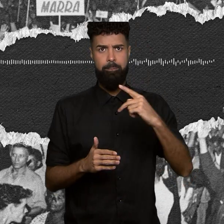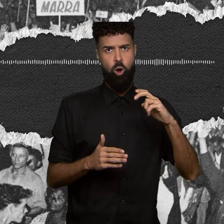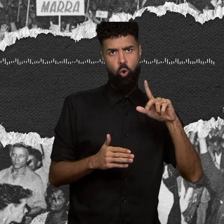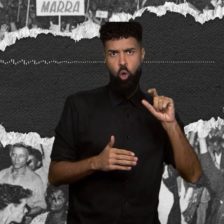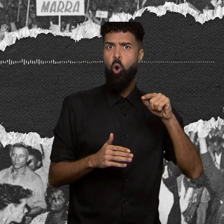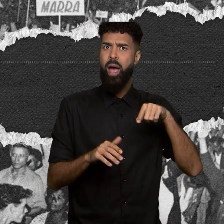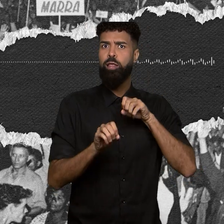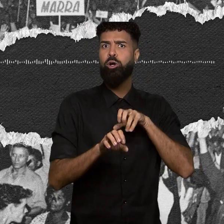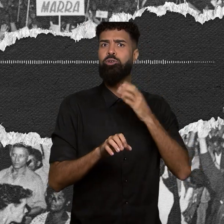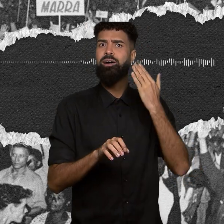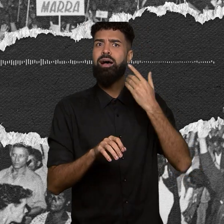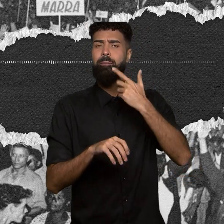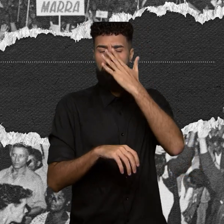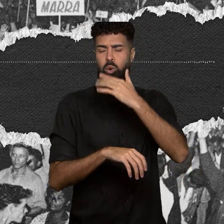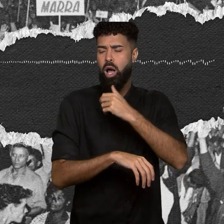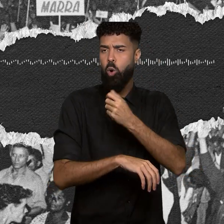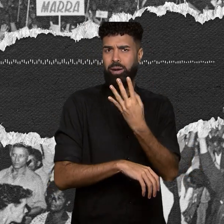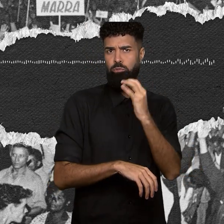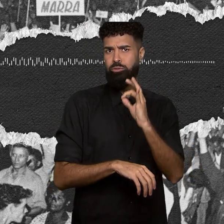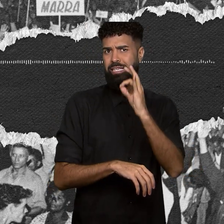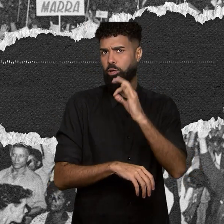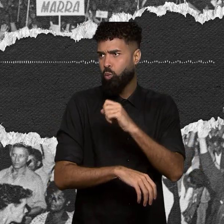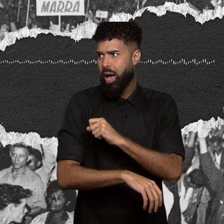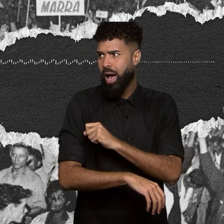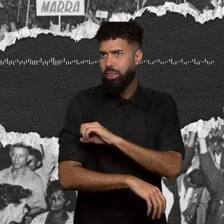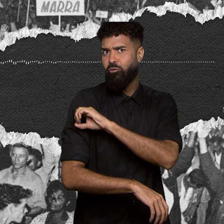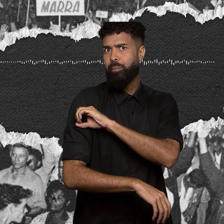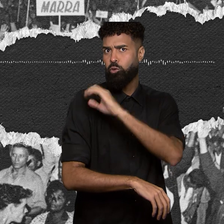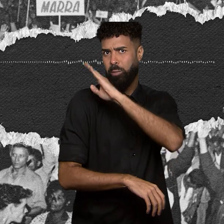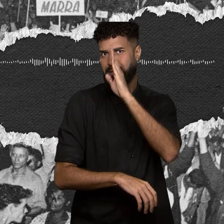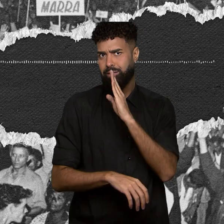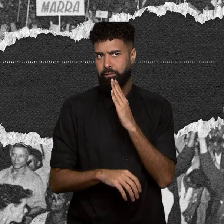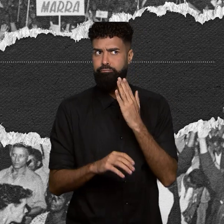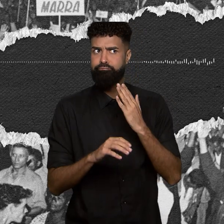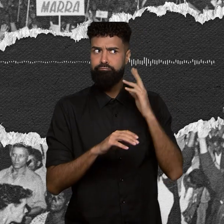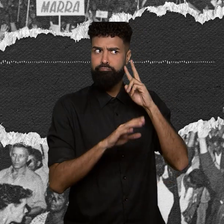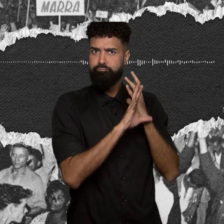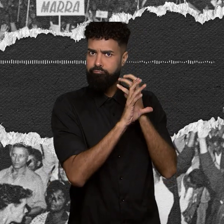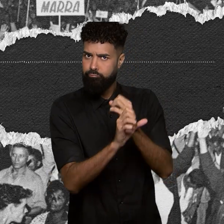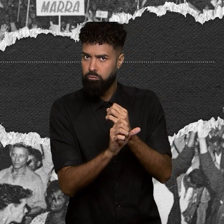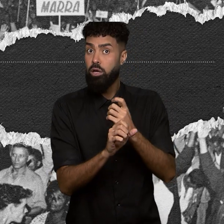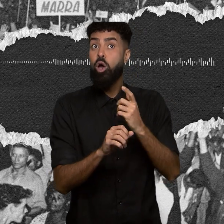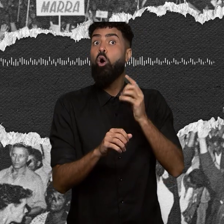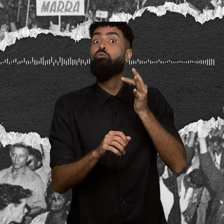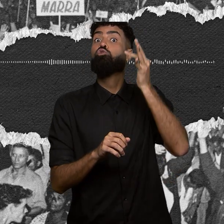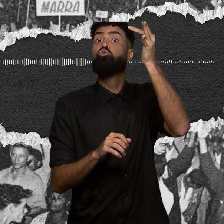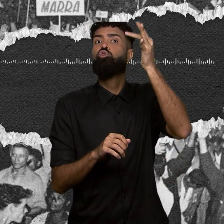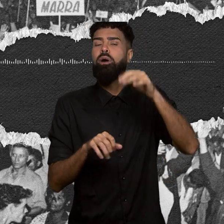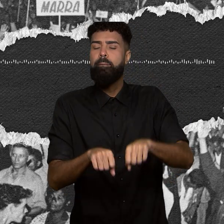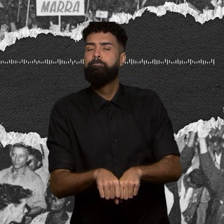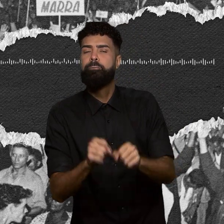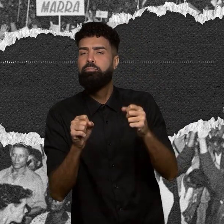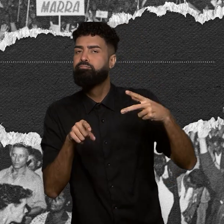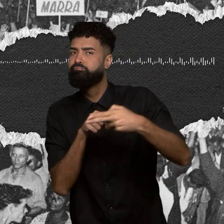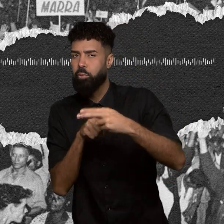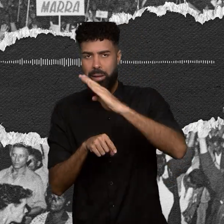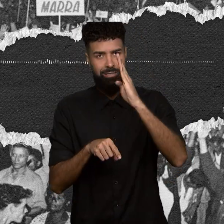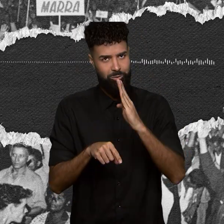1960 na história de mais um futuro interrompido do Brasil, o da educação. Oi, eu sou Sumaya Vilela e